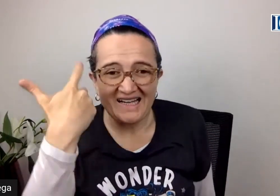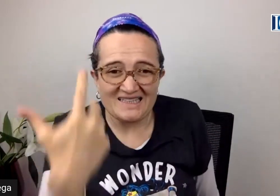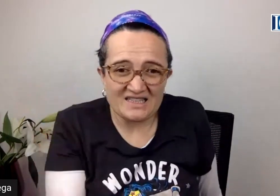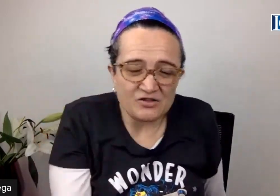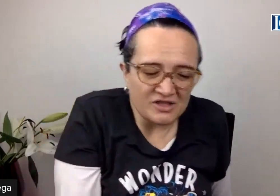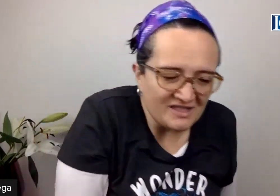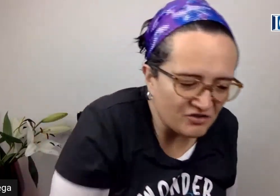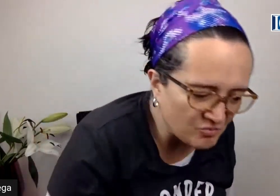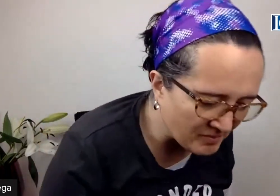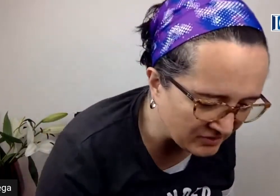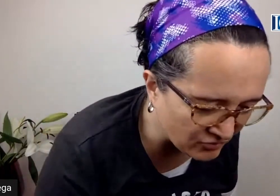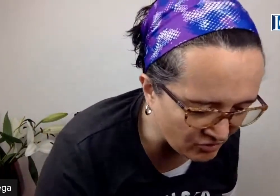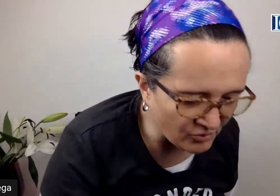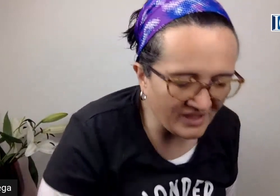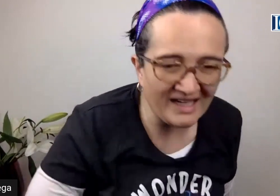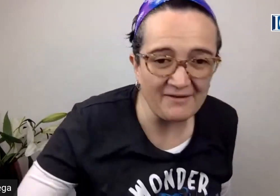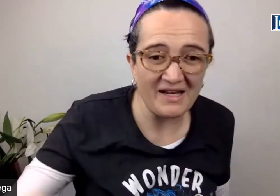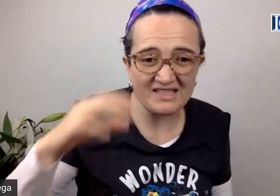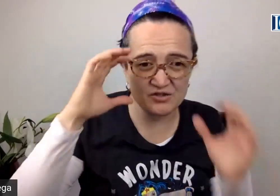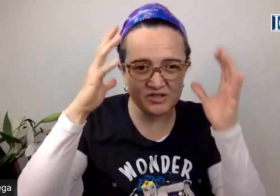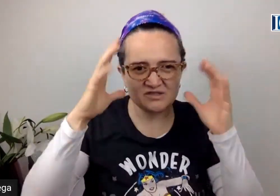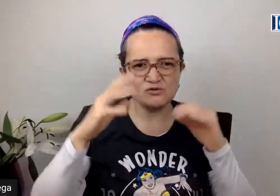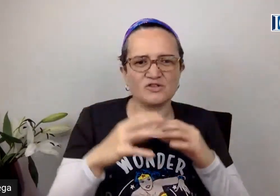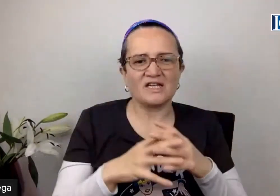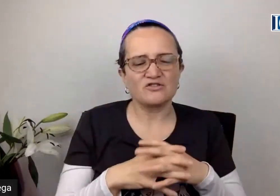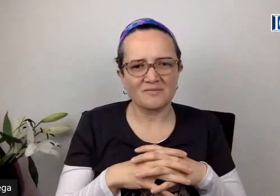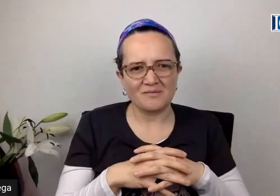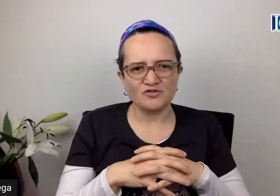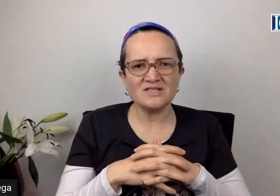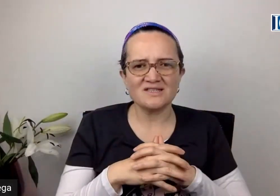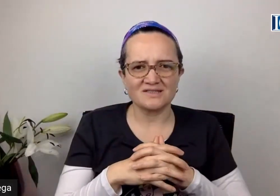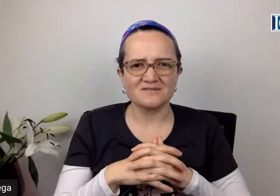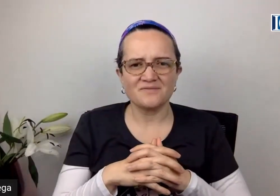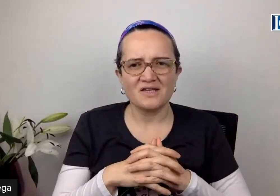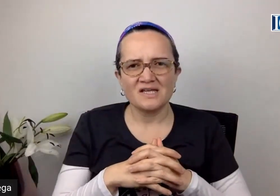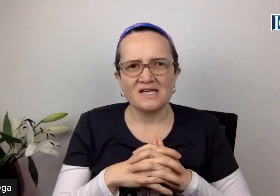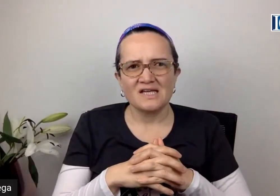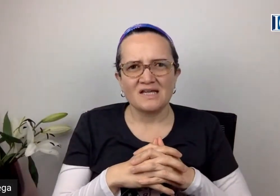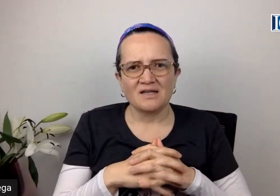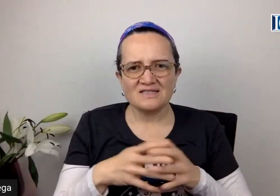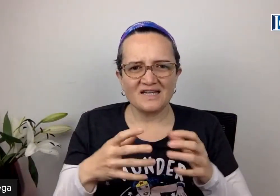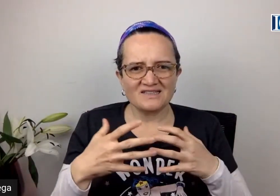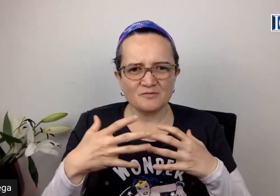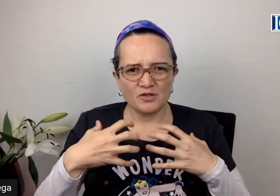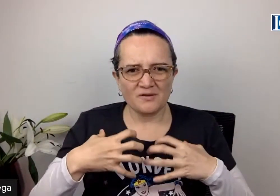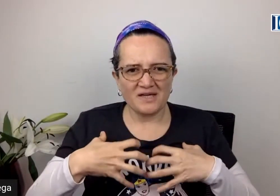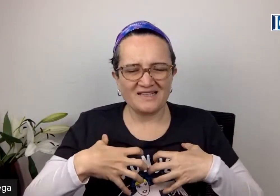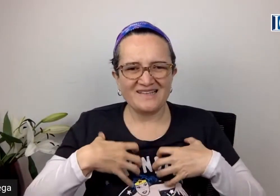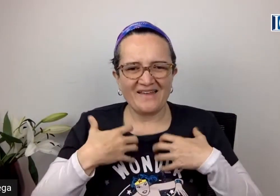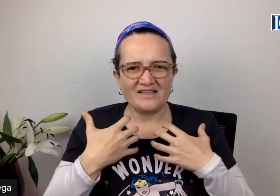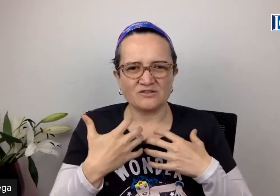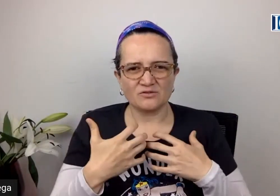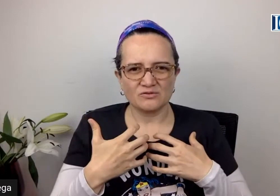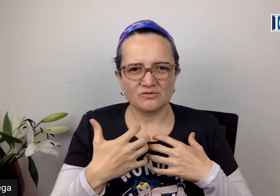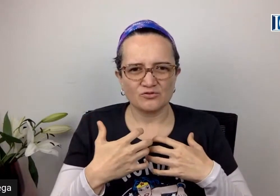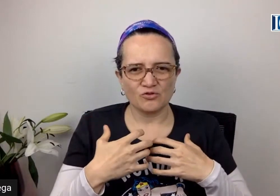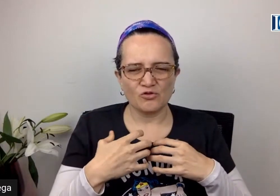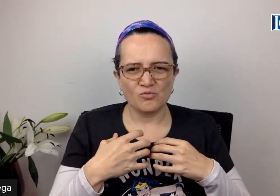realizaciones, a esos momentos como de revelaciones que uno tiene, los llamamos insights. Insights es porque vienen de adentro, son como